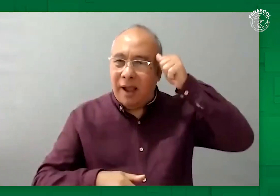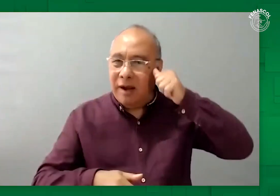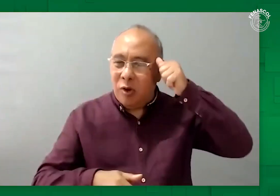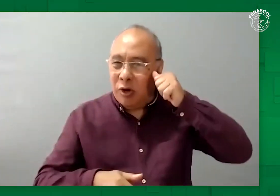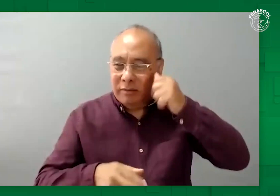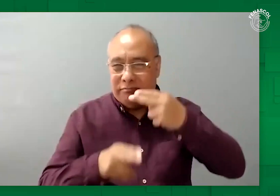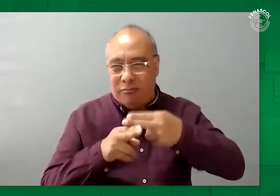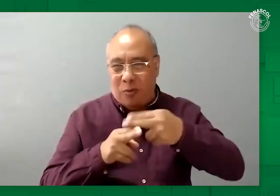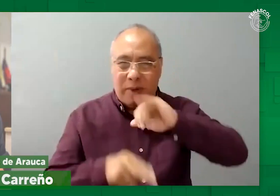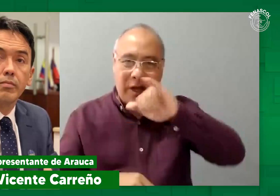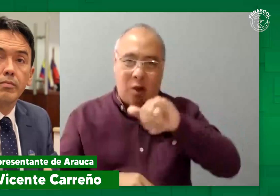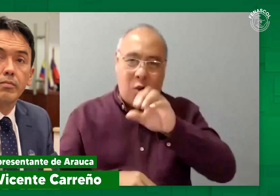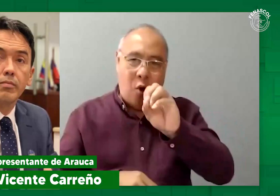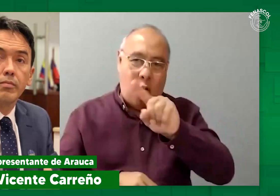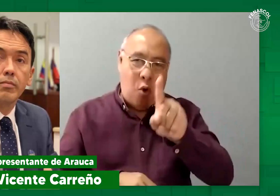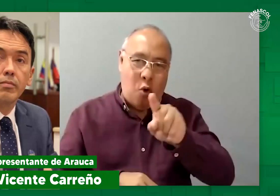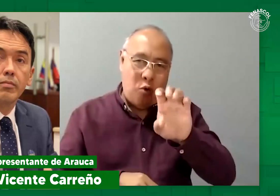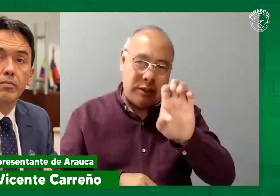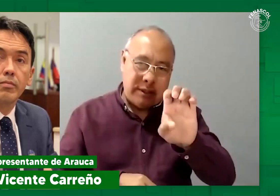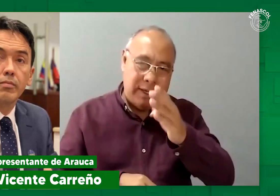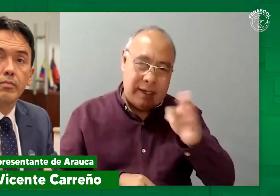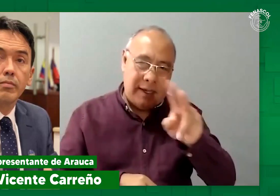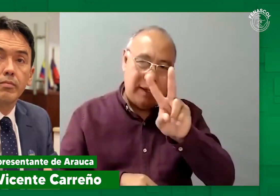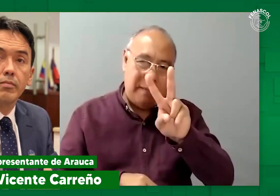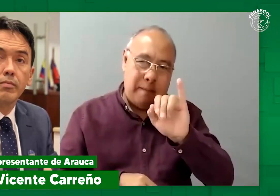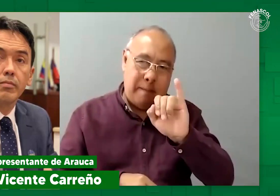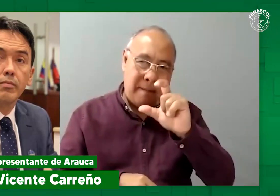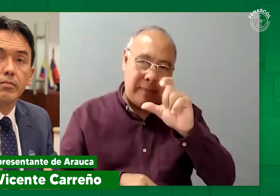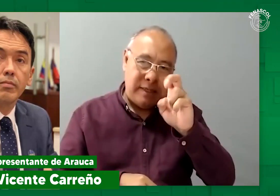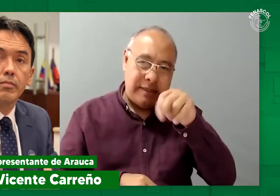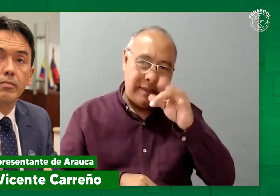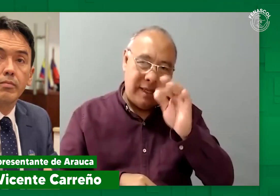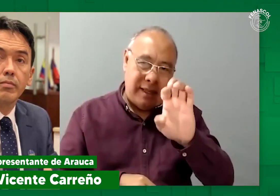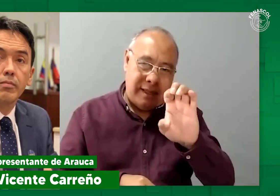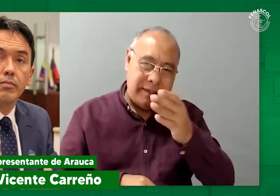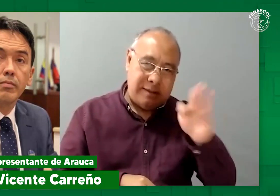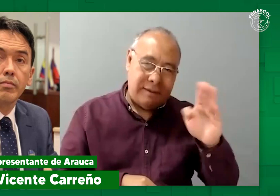Cámara de Arauca, el doctor José Vicente Carreño.